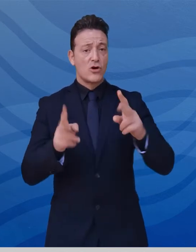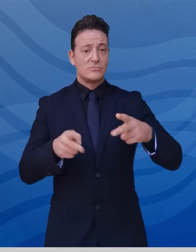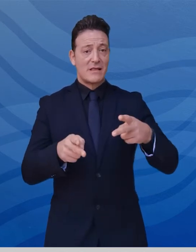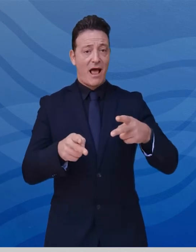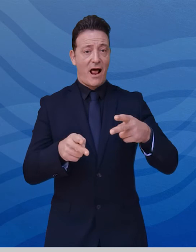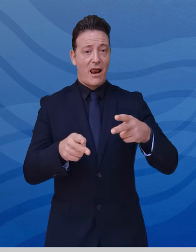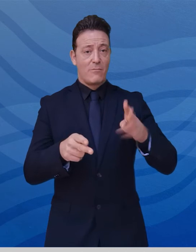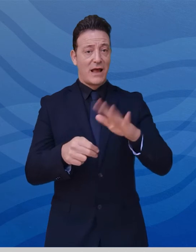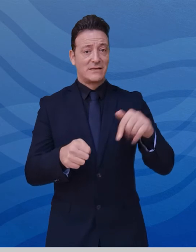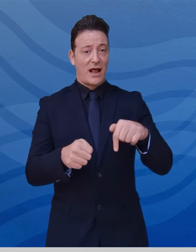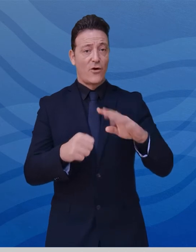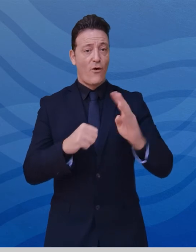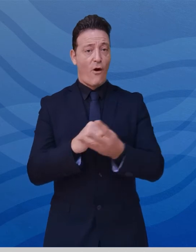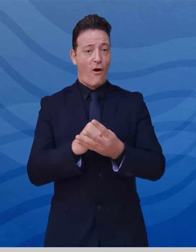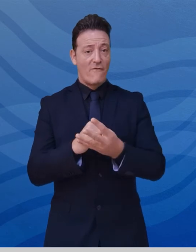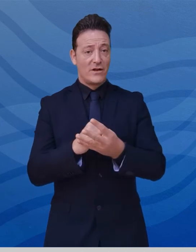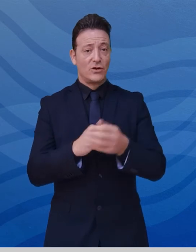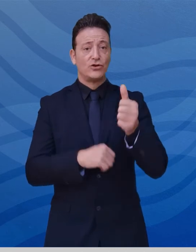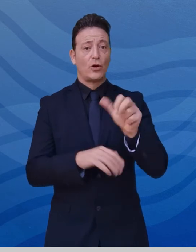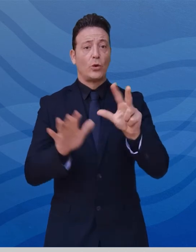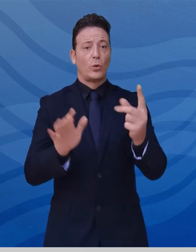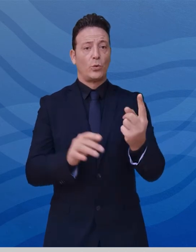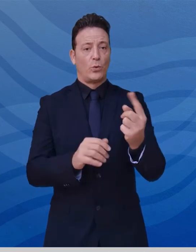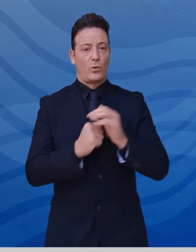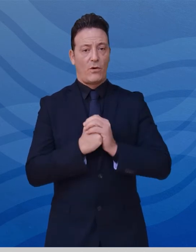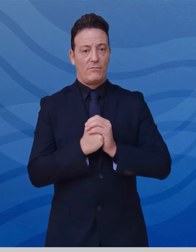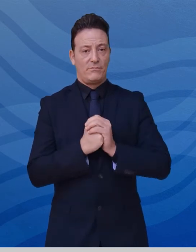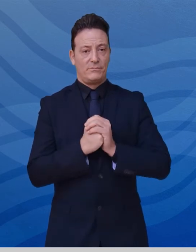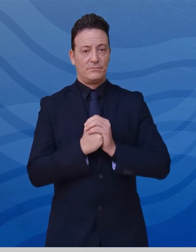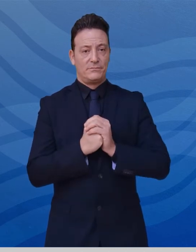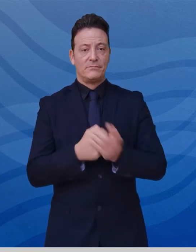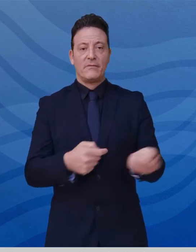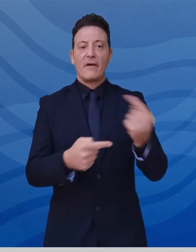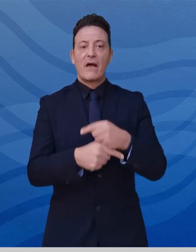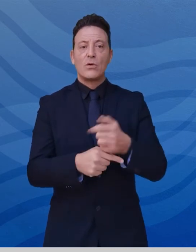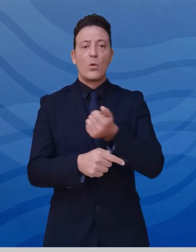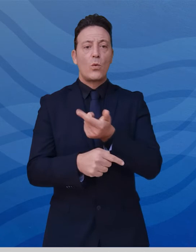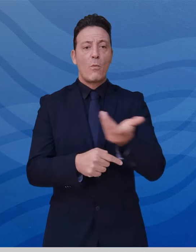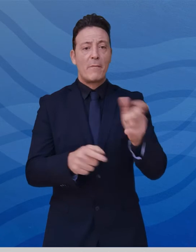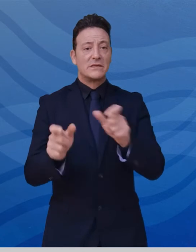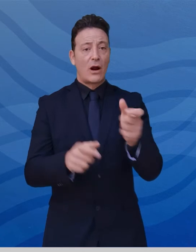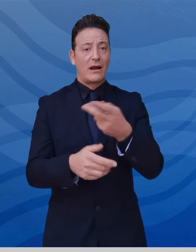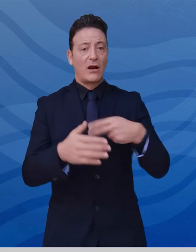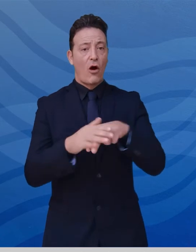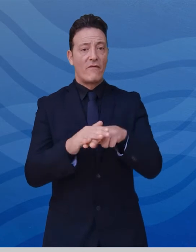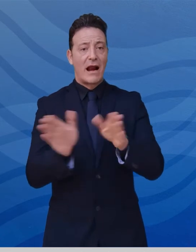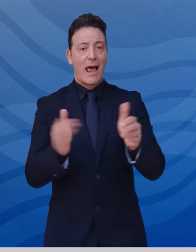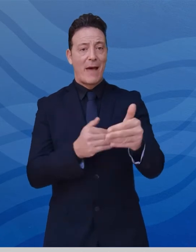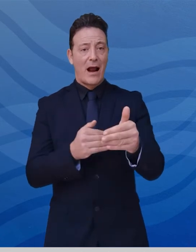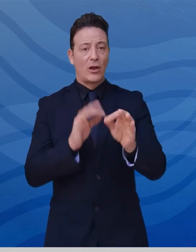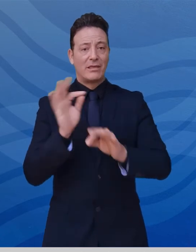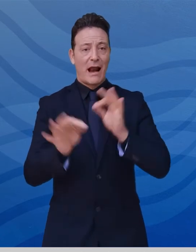Lucane e Covid dedicate è di 181 pazienti, mentre il numero dei ricoverati nei reparti di terapia